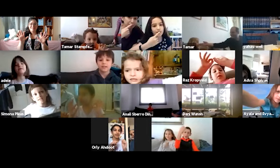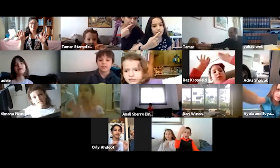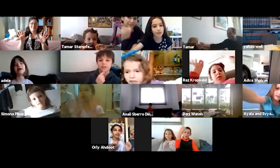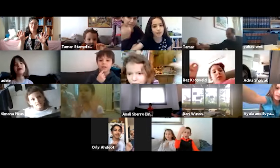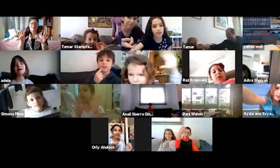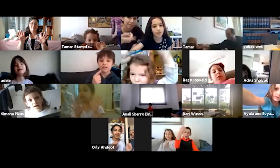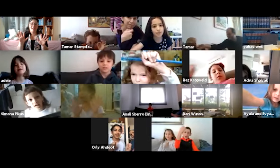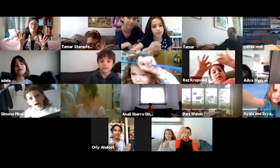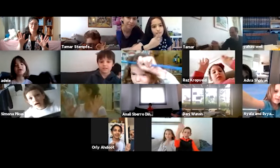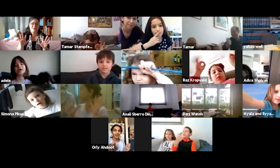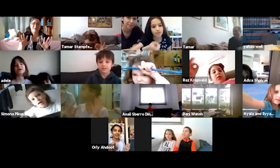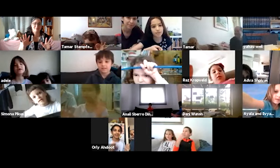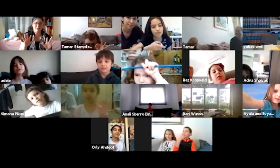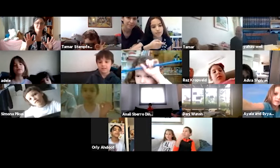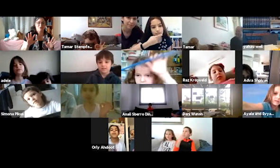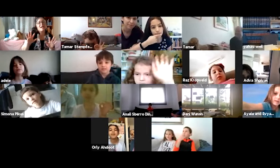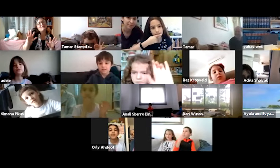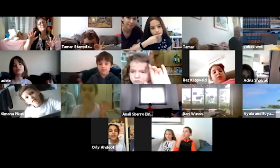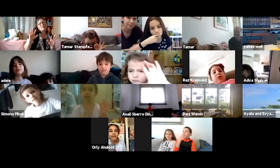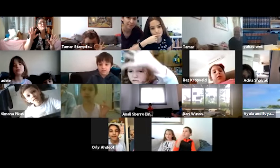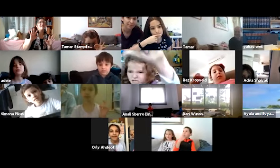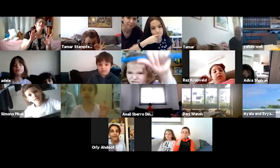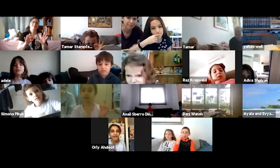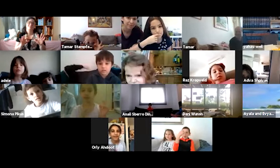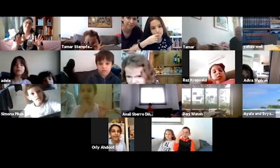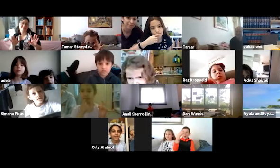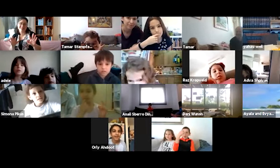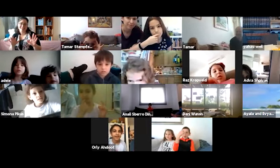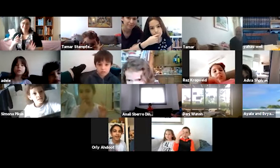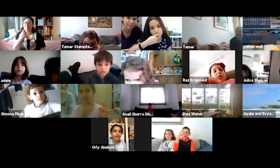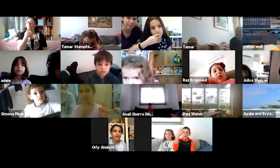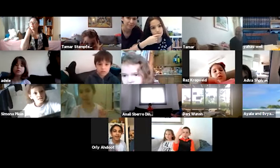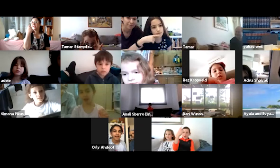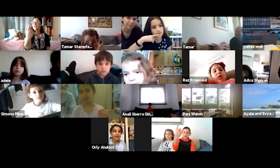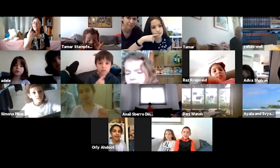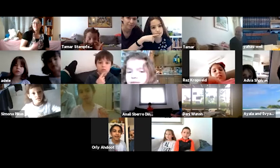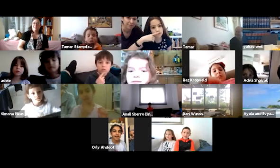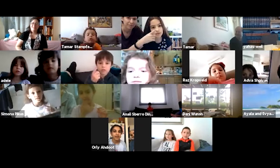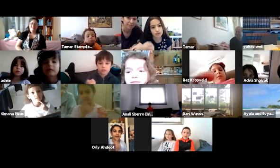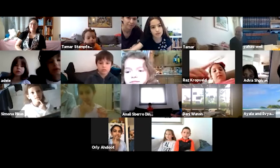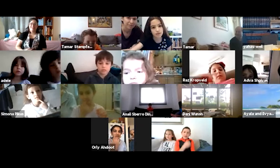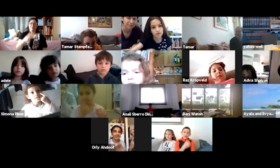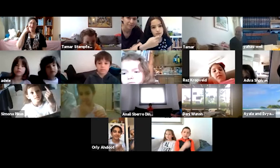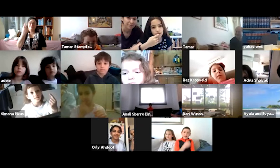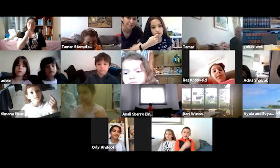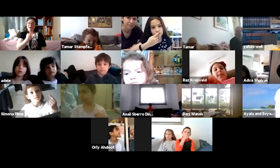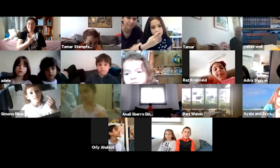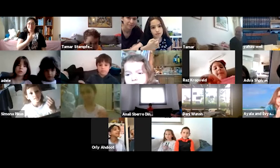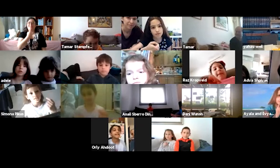נכון, דיבריה, אבל את זוכרת, סימונה, את יודעת אולי איך לסמן את זה? דיבריה. אני רואה שאת אמרת לי אז הנה,